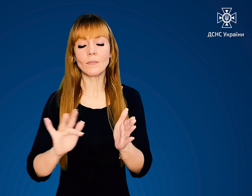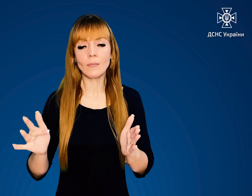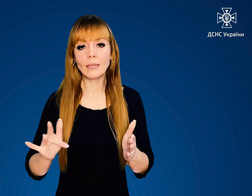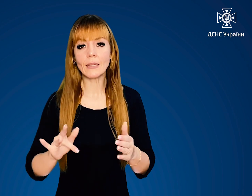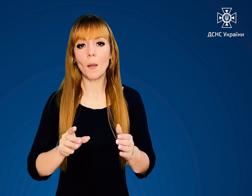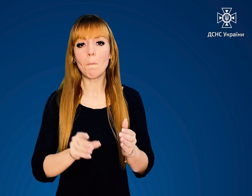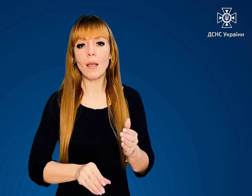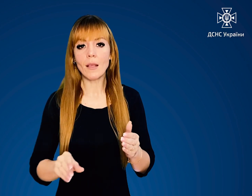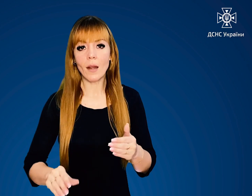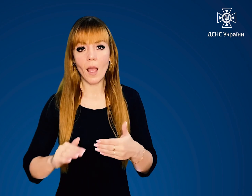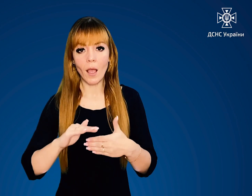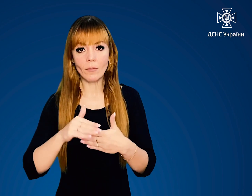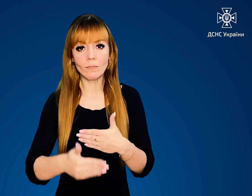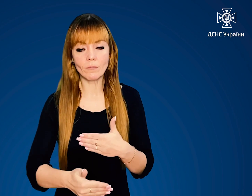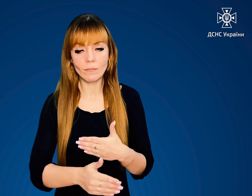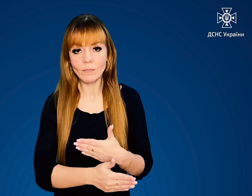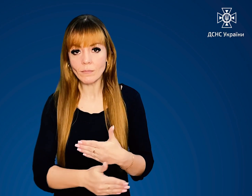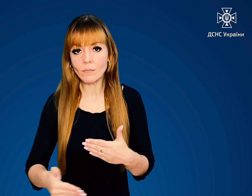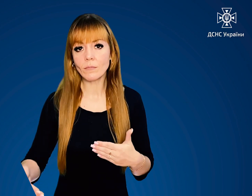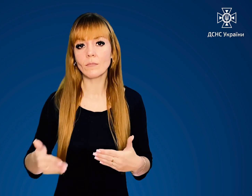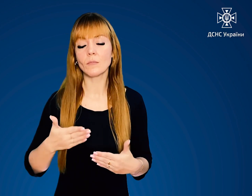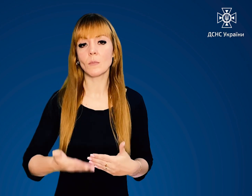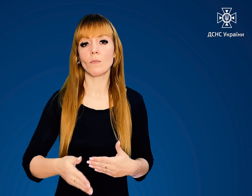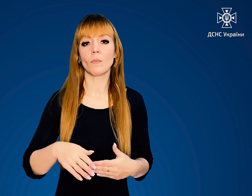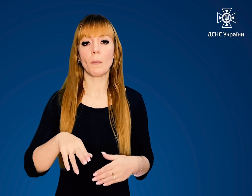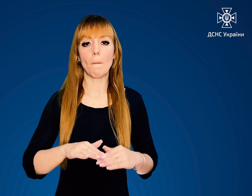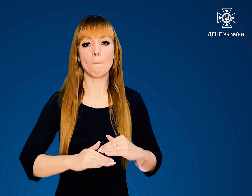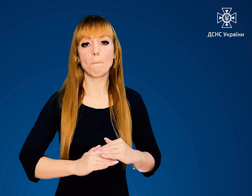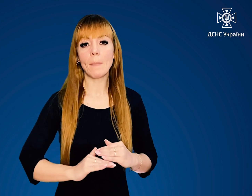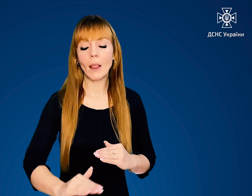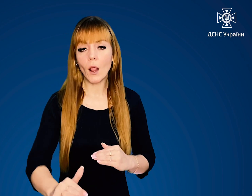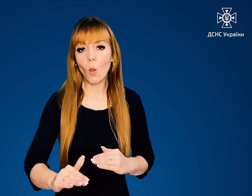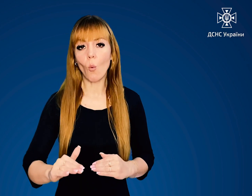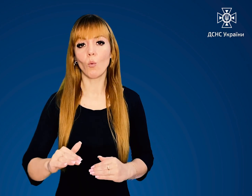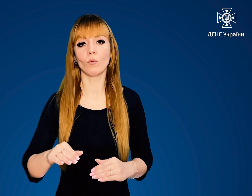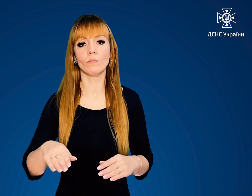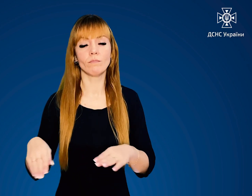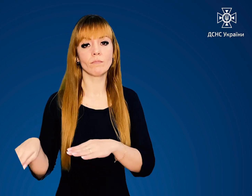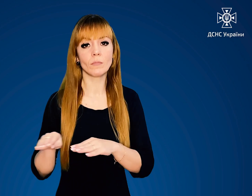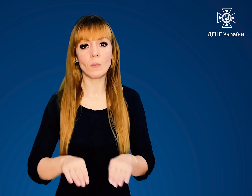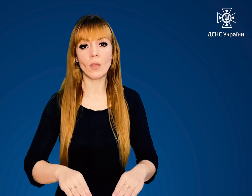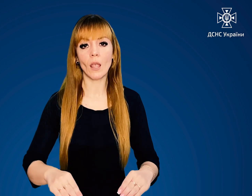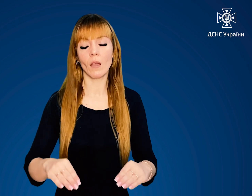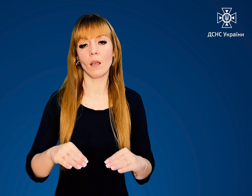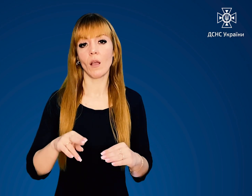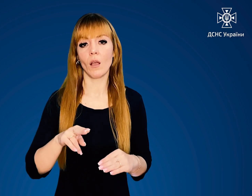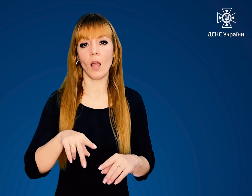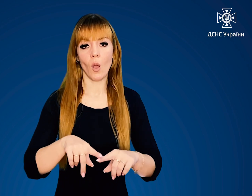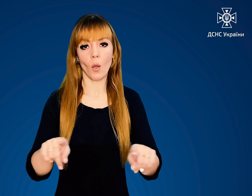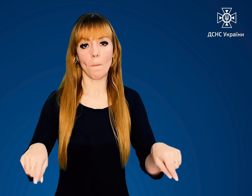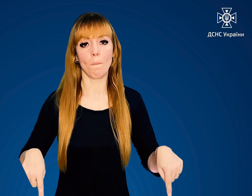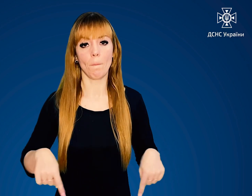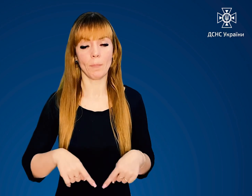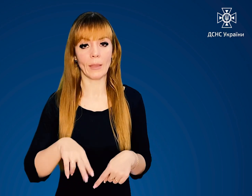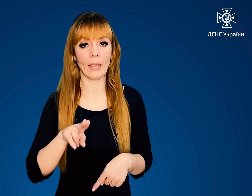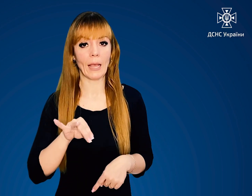екран на стіни за батареями Застеліть підлогу основної кімнати килимовим покриттям